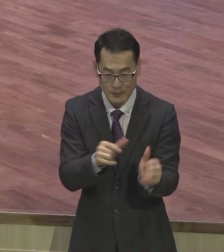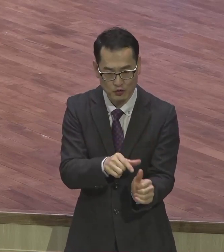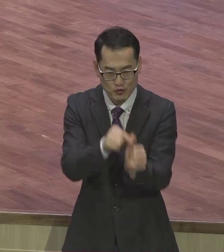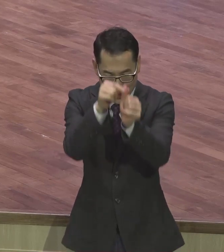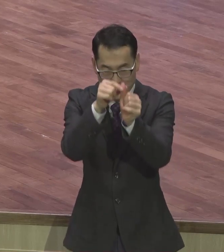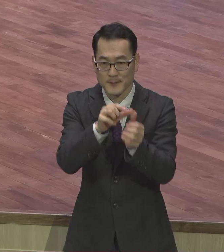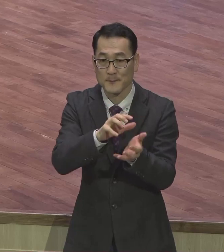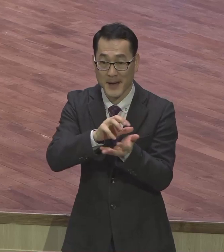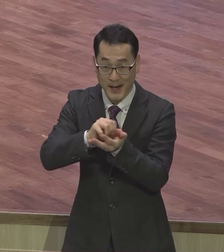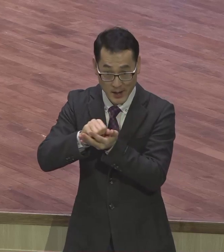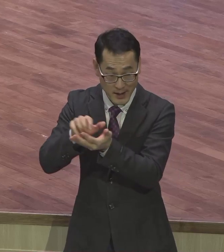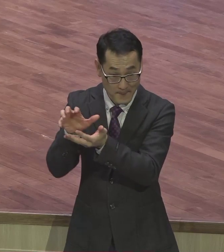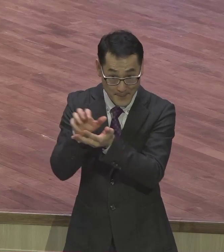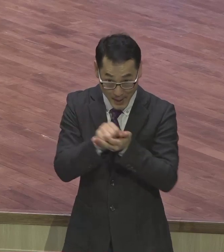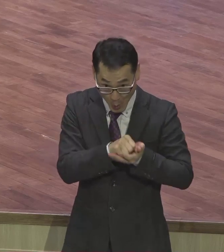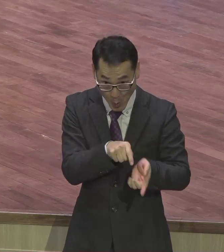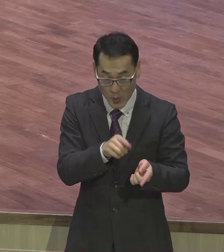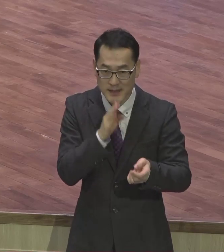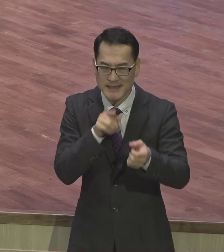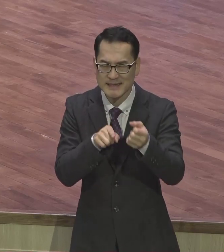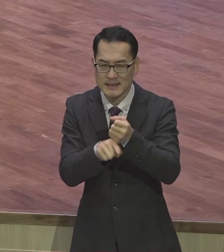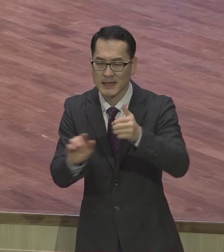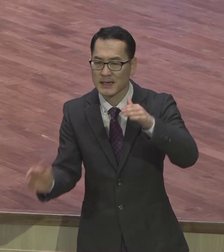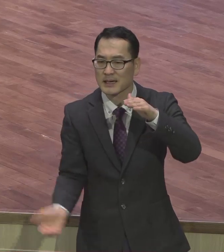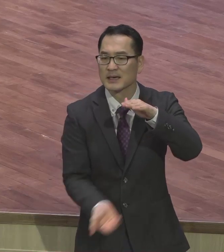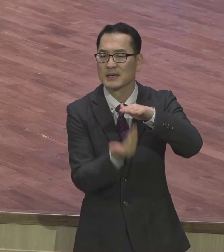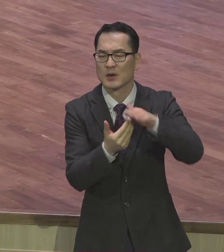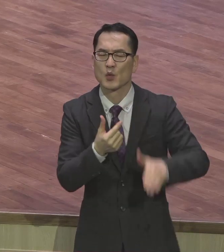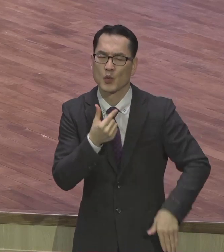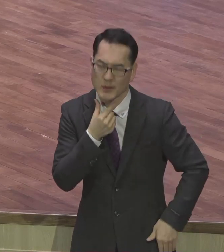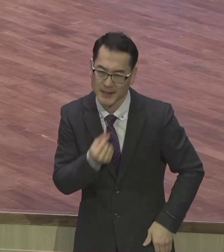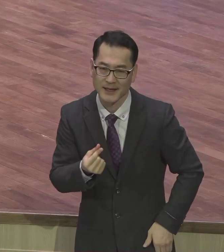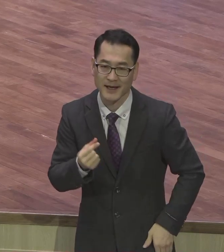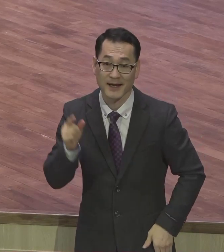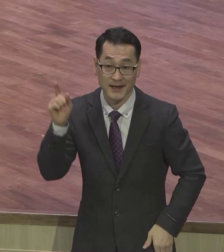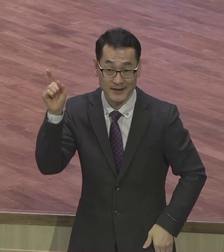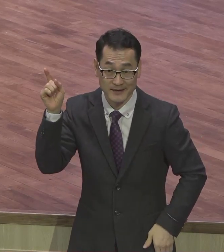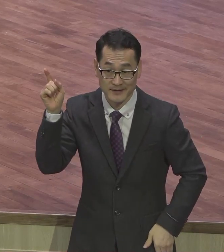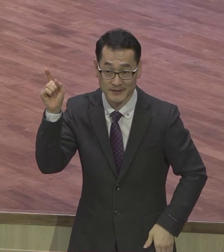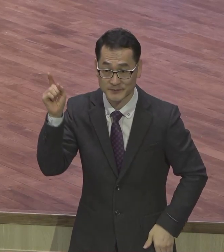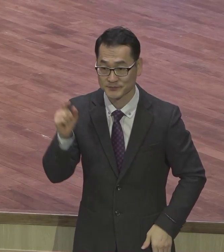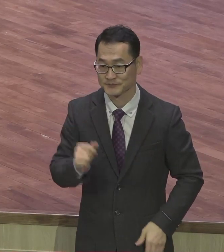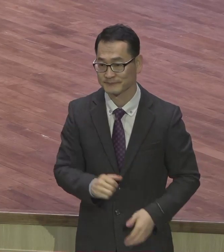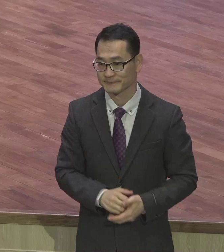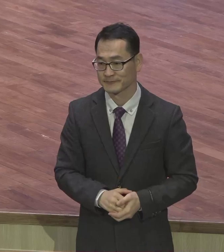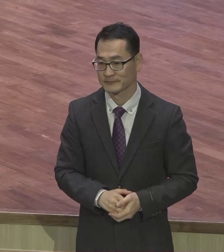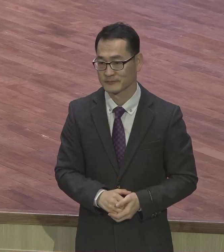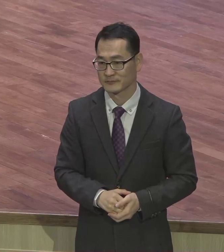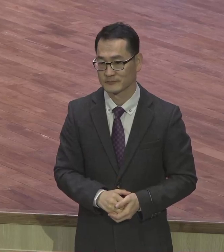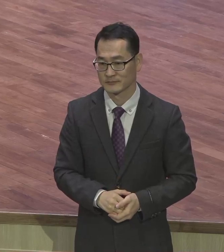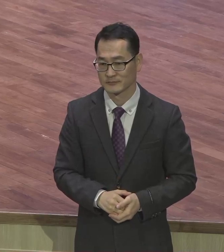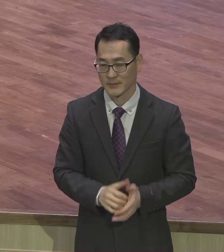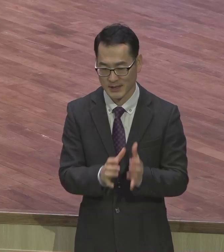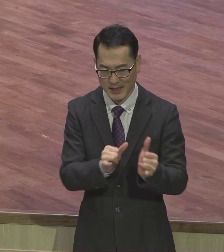이르기를 원하시느니라 그랬어요. 모든 사람이 구원받고 진리에 이르기를 원하신다.